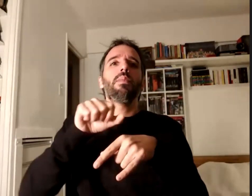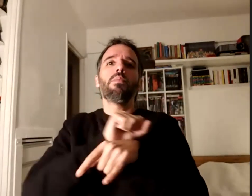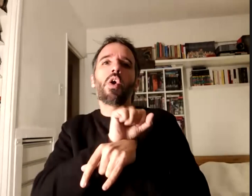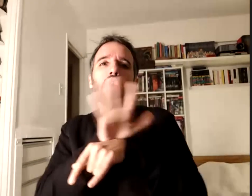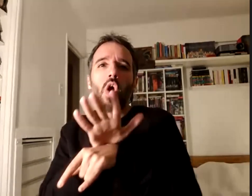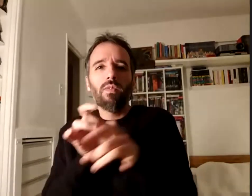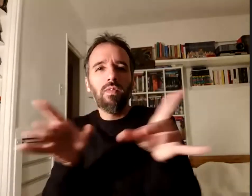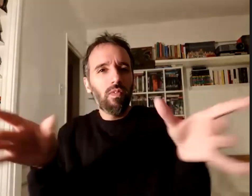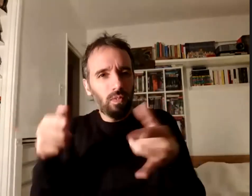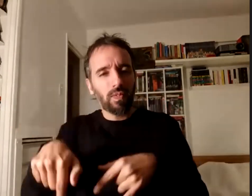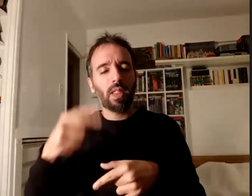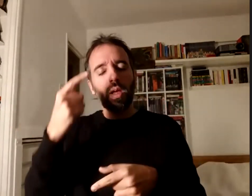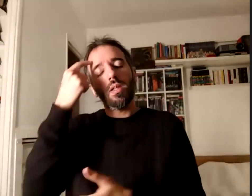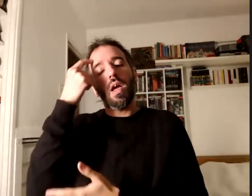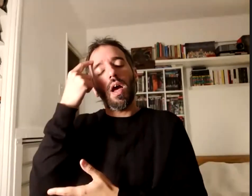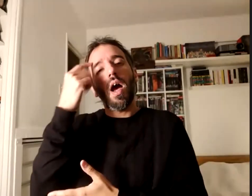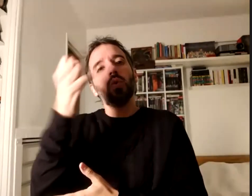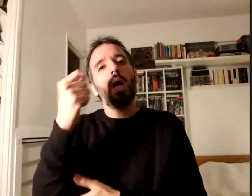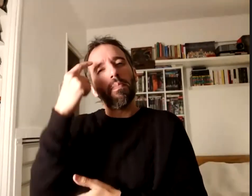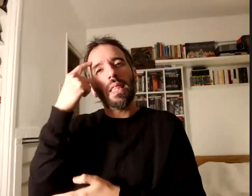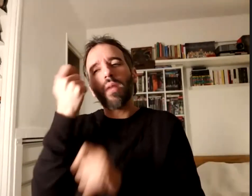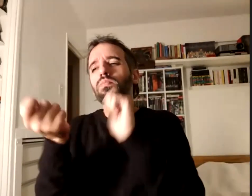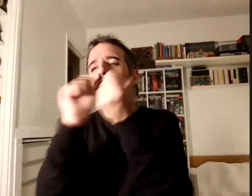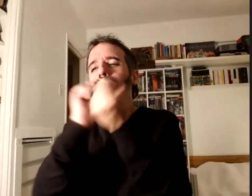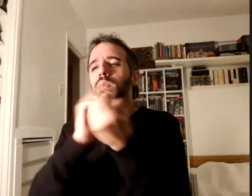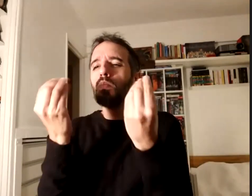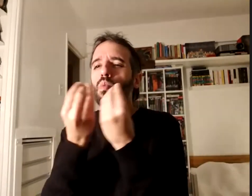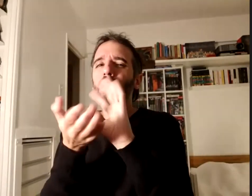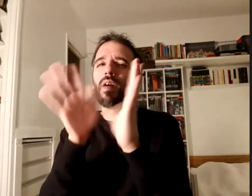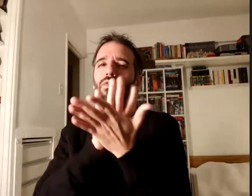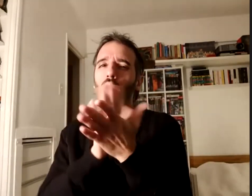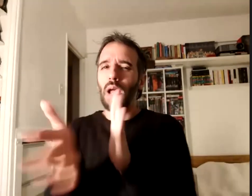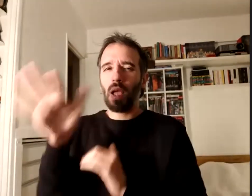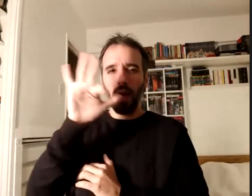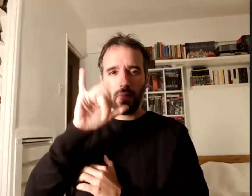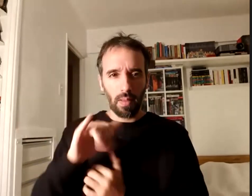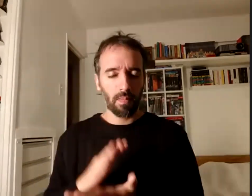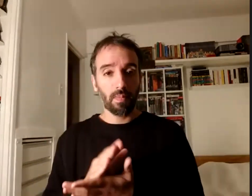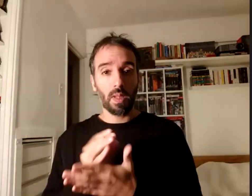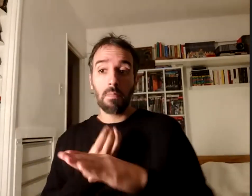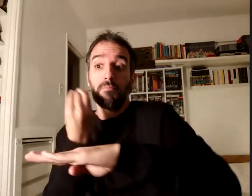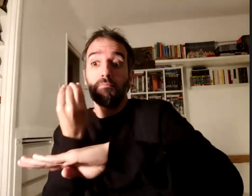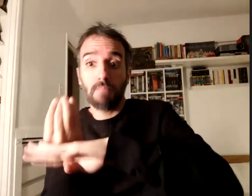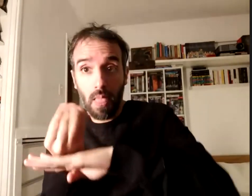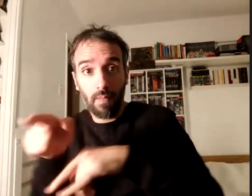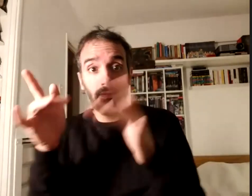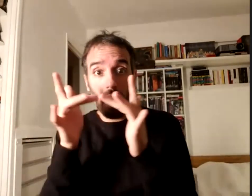a repensar y reformular muchas prácticas cotidianas la presencialidad la presencialidad ha sido una de ellas ¿se